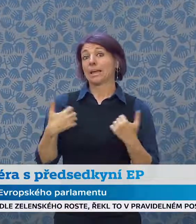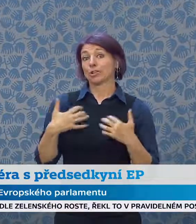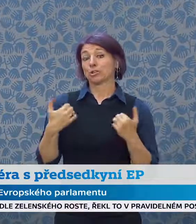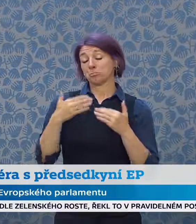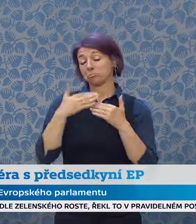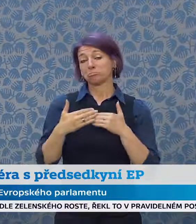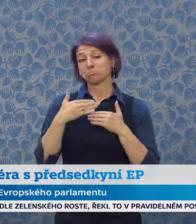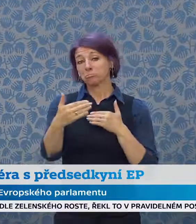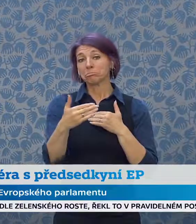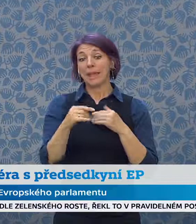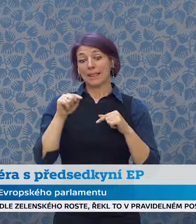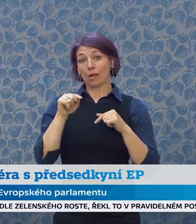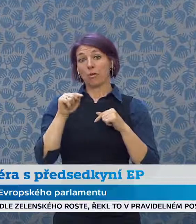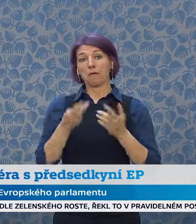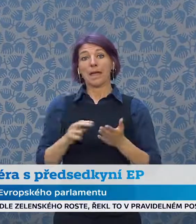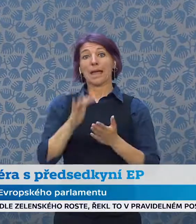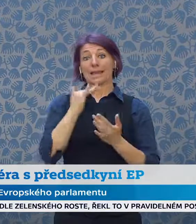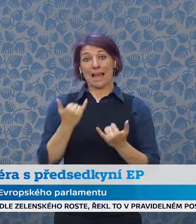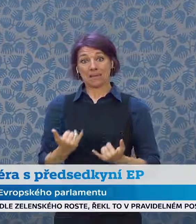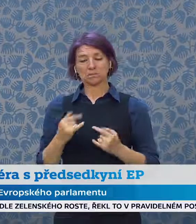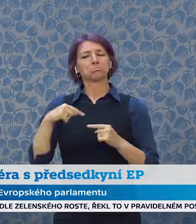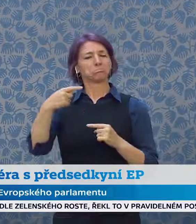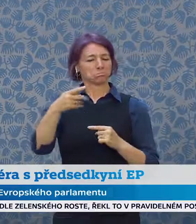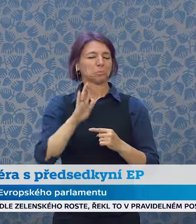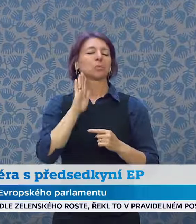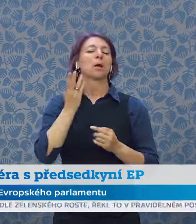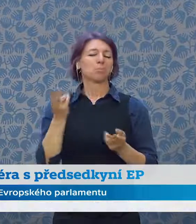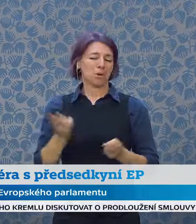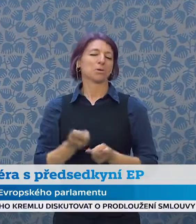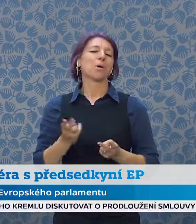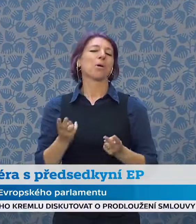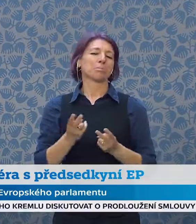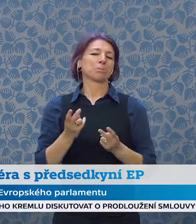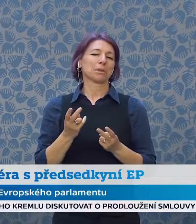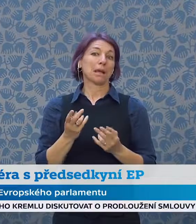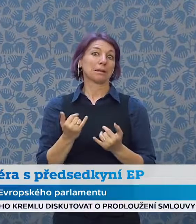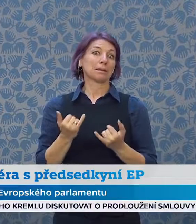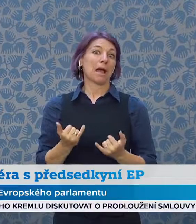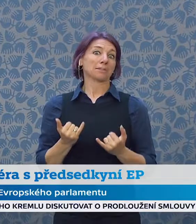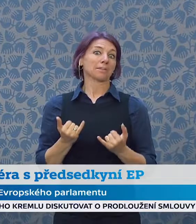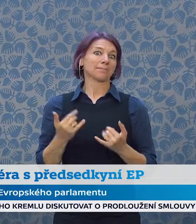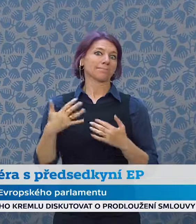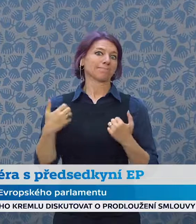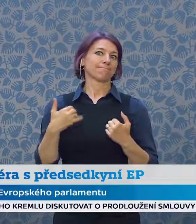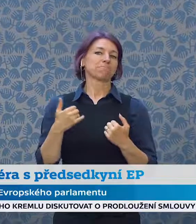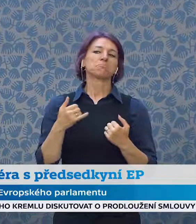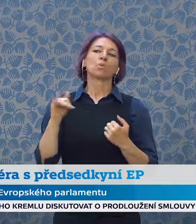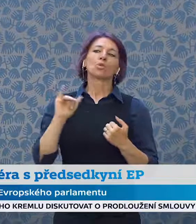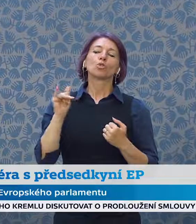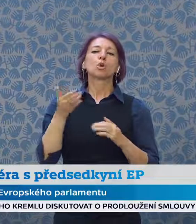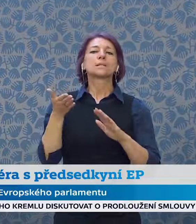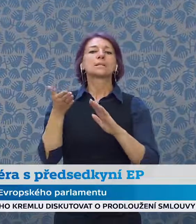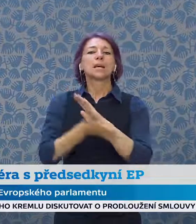podobná prohlášení určitě uslyším i dnes od představitelů